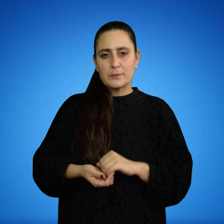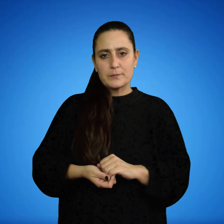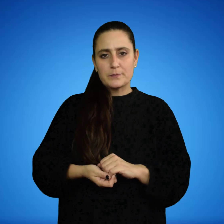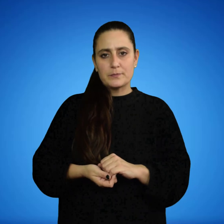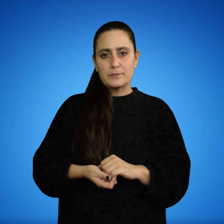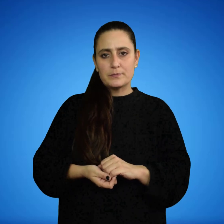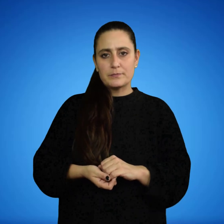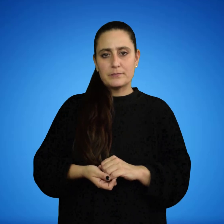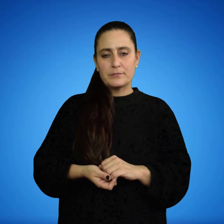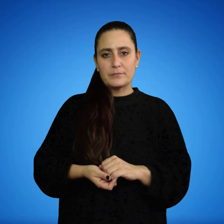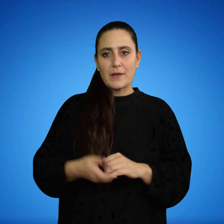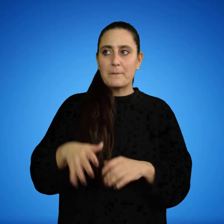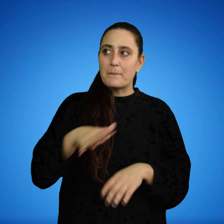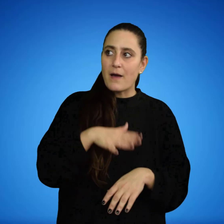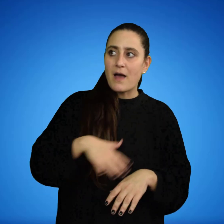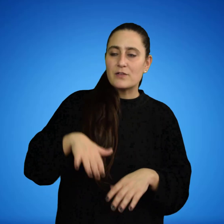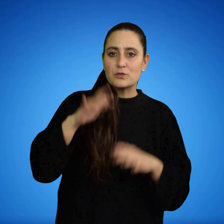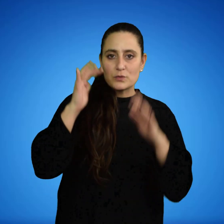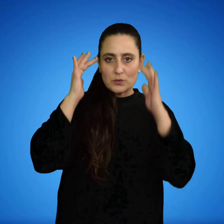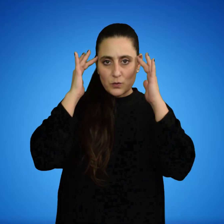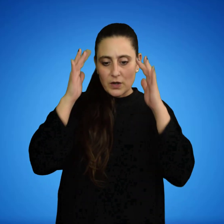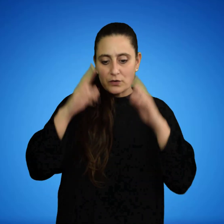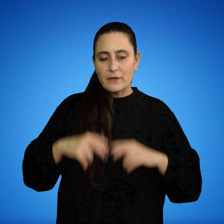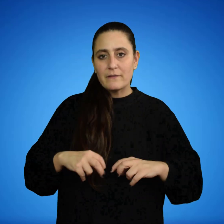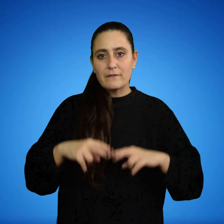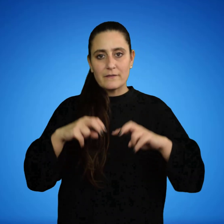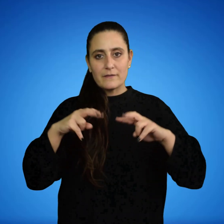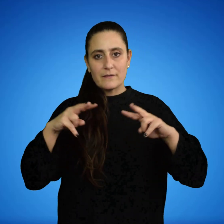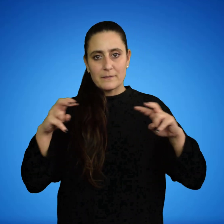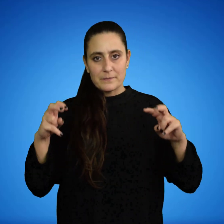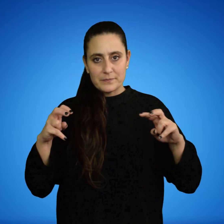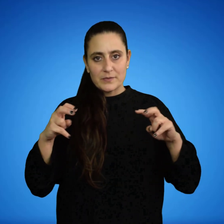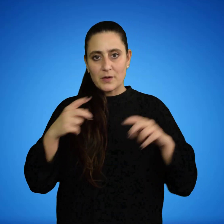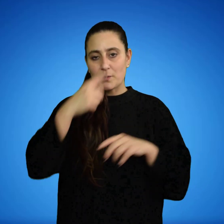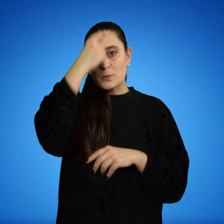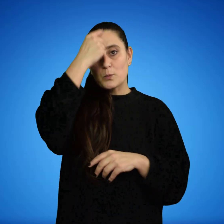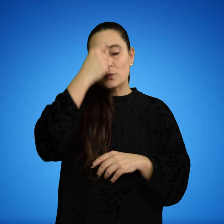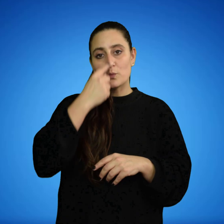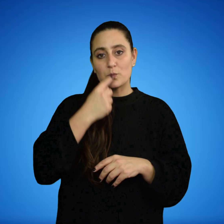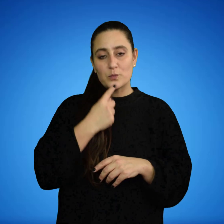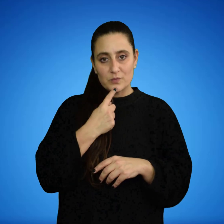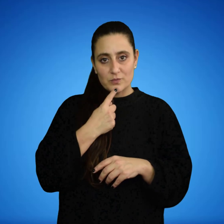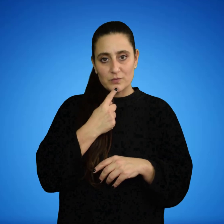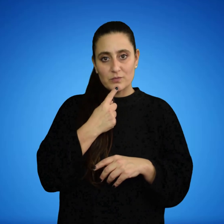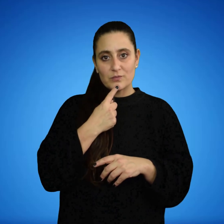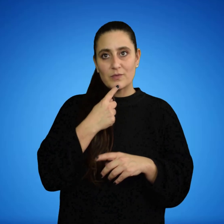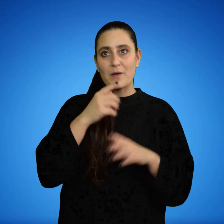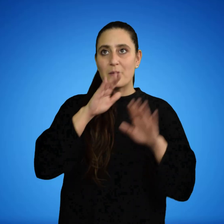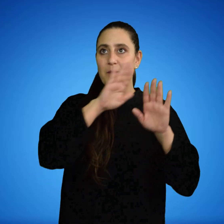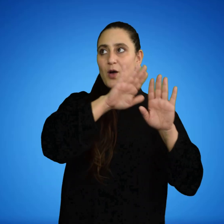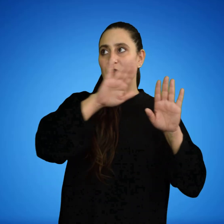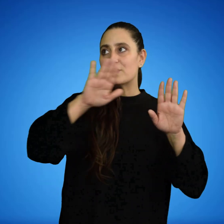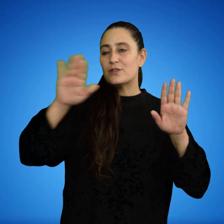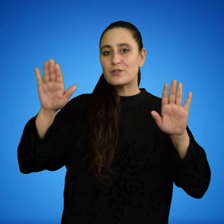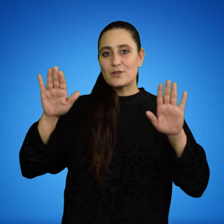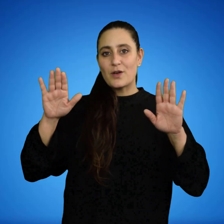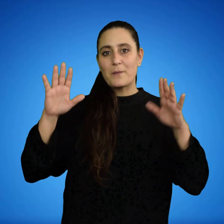Como espacio de educación e investigación, el Museo Zorrilla, con la exposición IACA Paisajes de